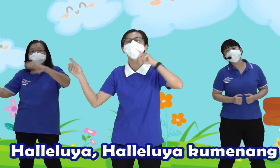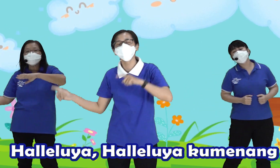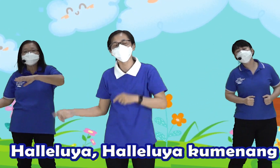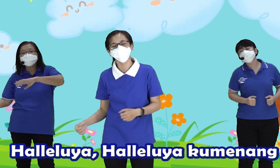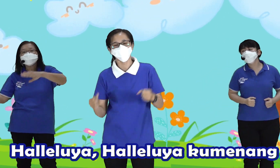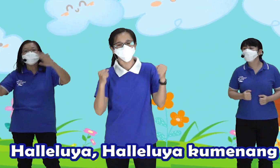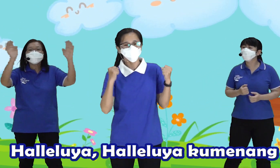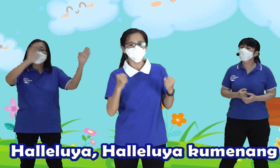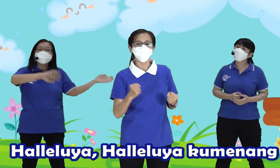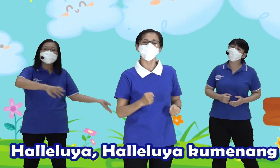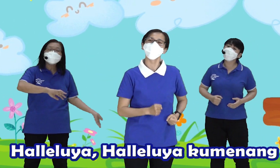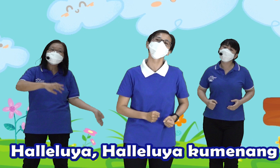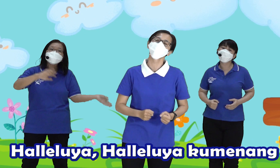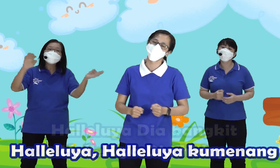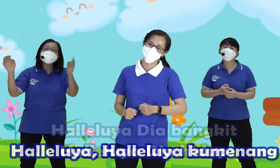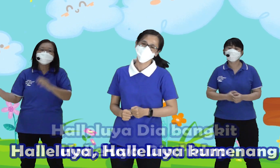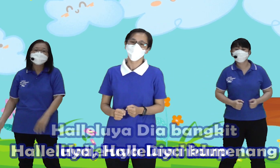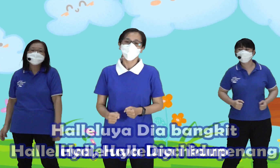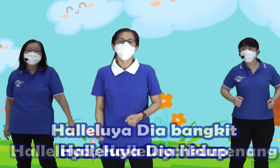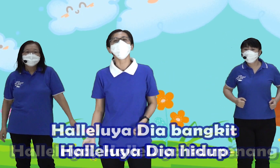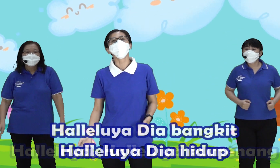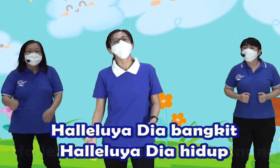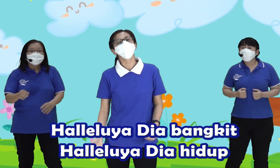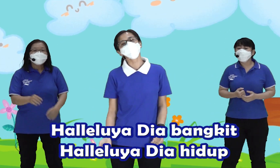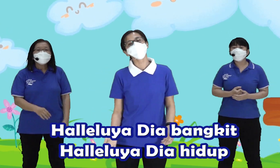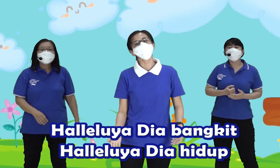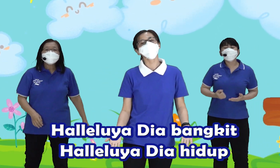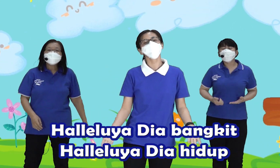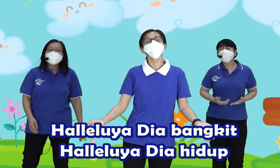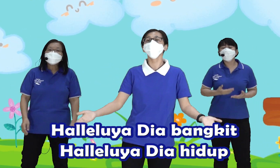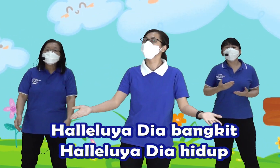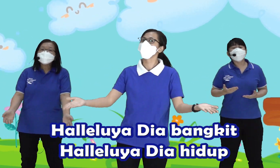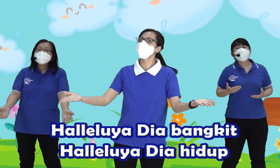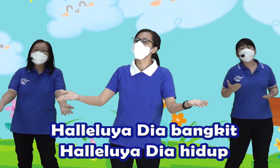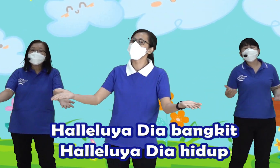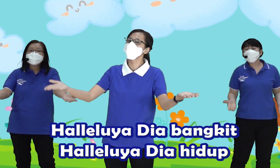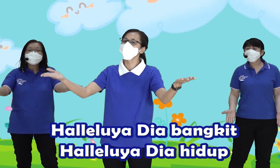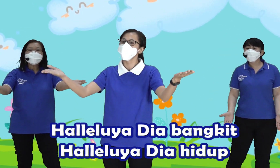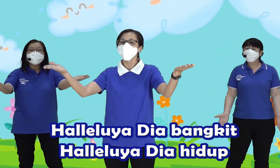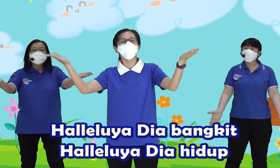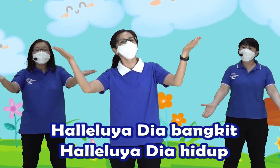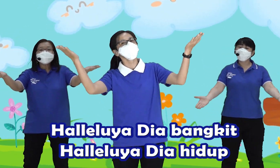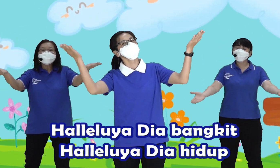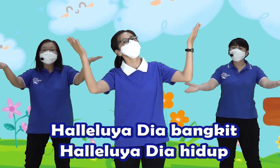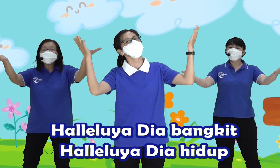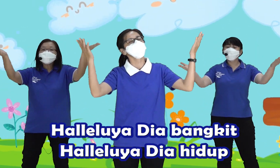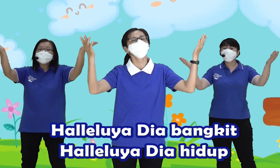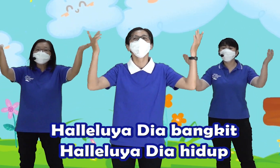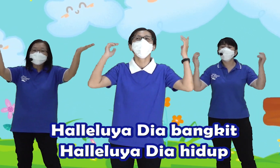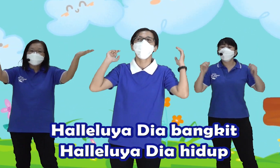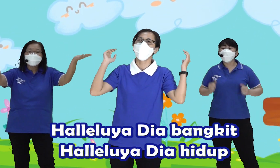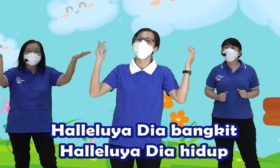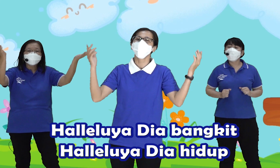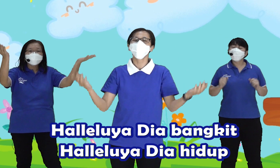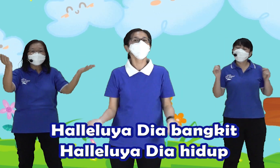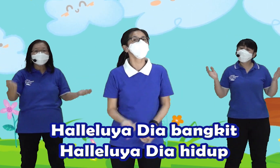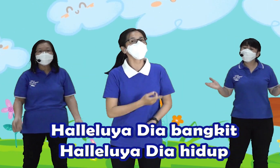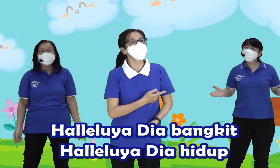haleluya, ku menang Haleluya, dia bangkit